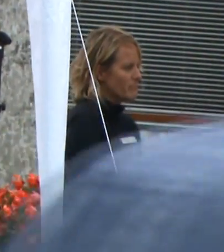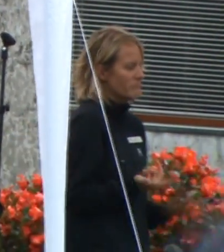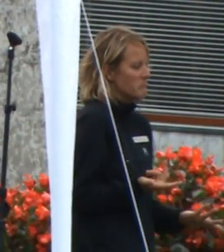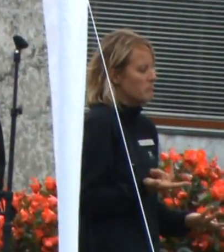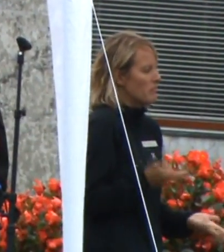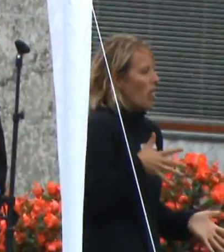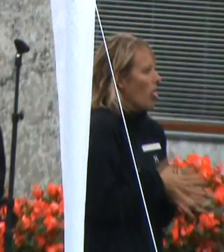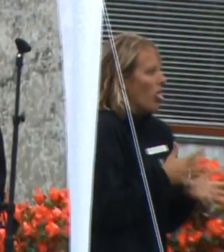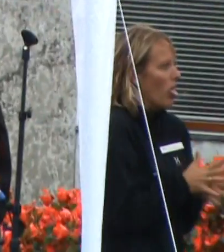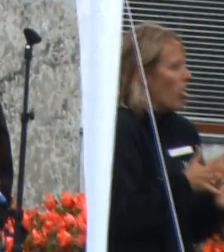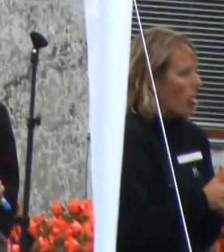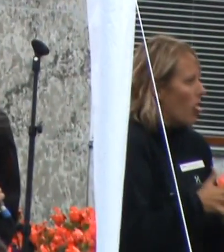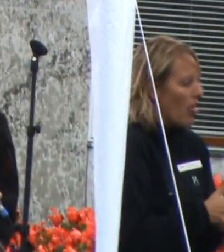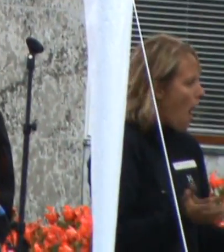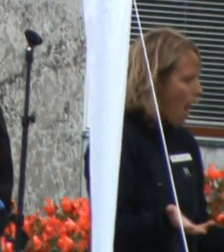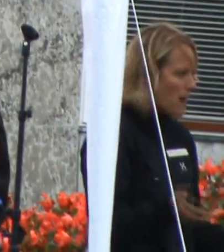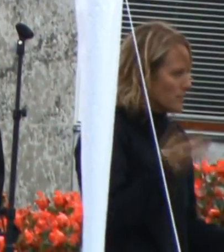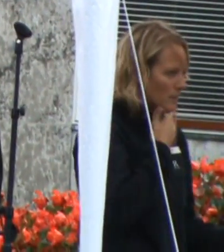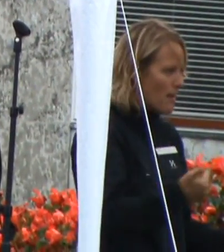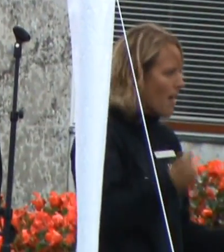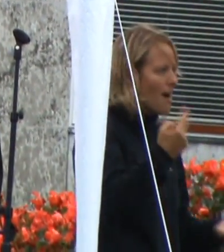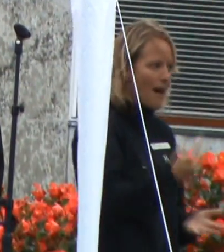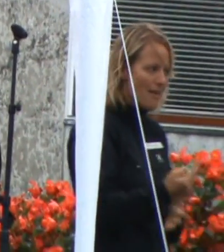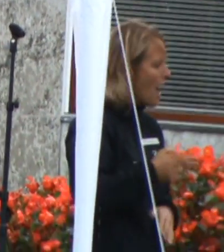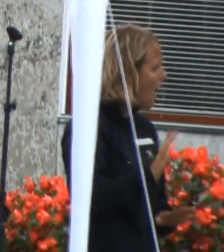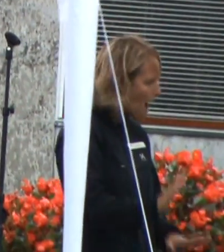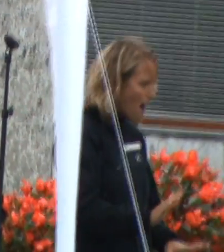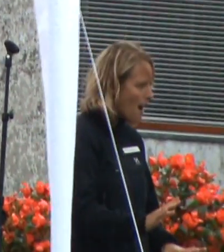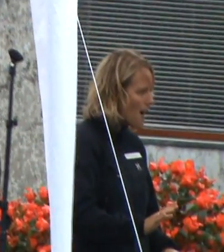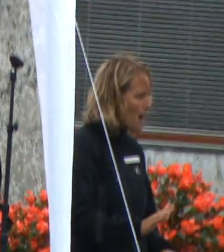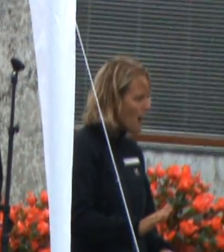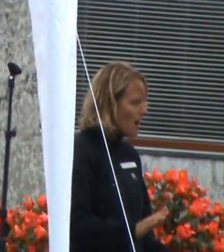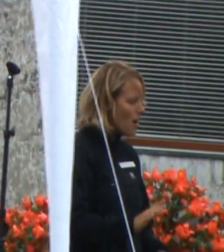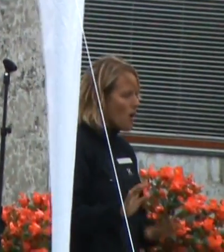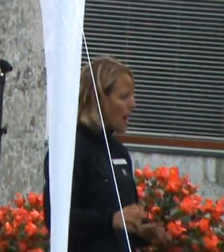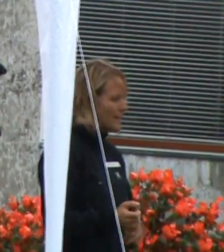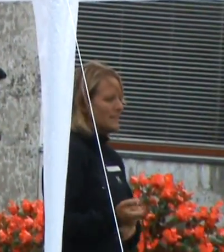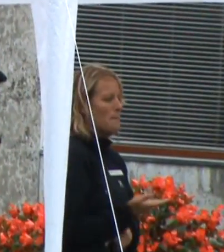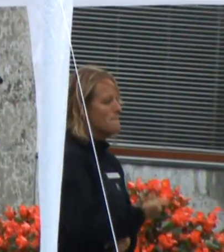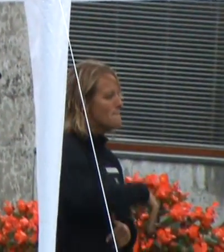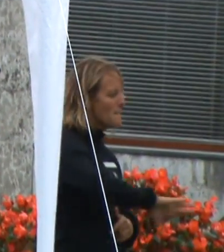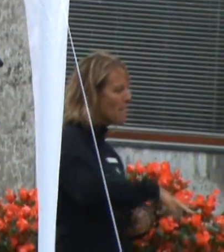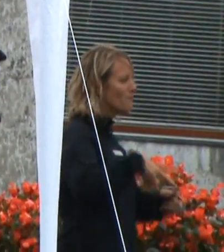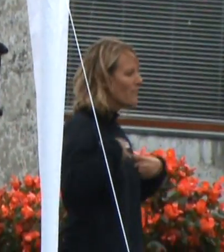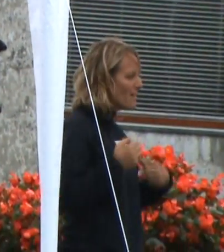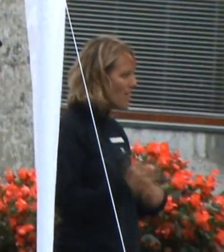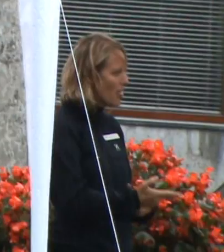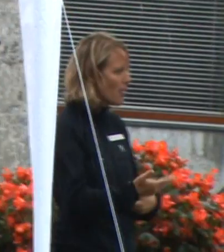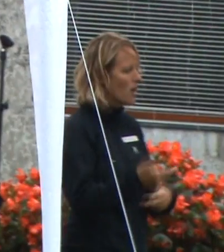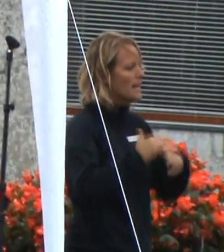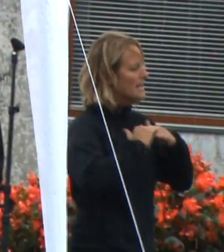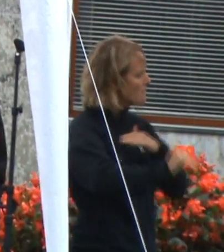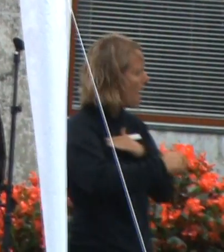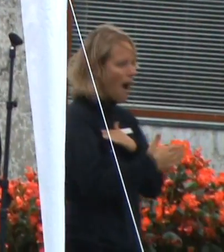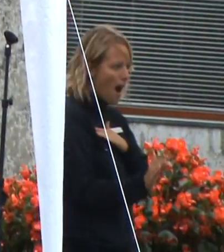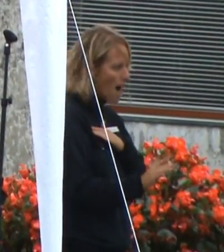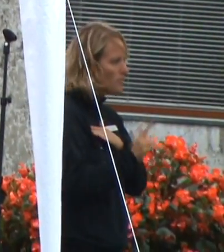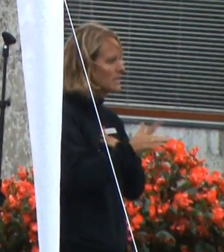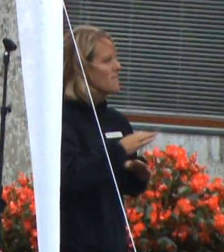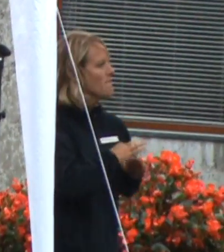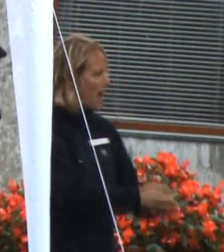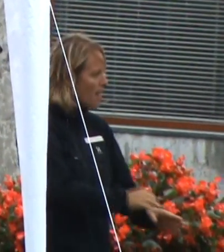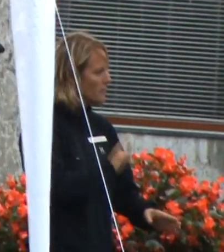til bedre rettigheder. Vi skal ikke brokke os til mere frihed og mere ligeværd. Vi skal vejlede. Vi skal